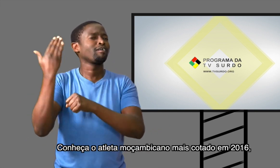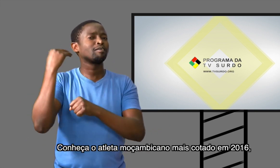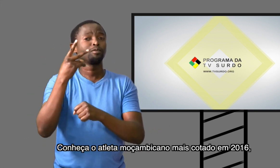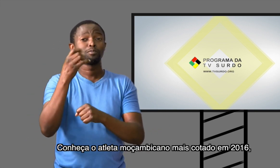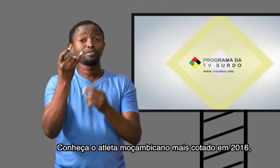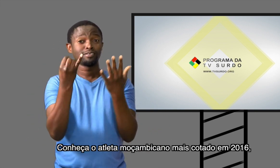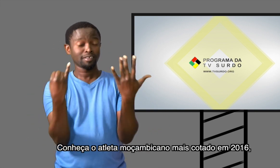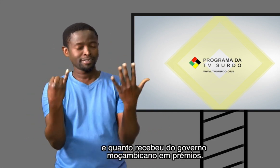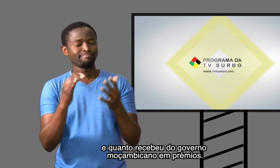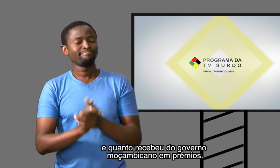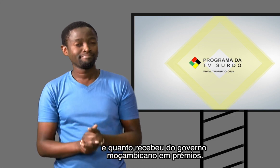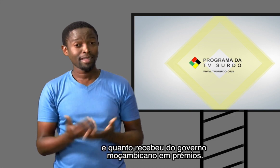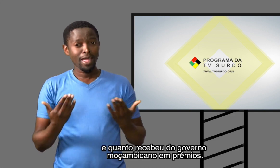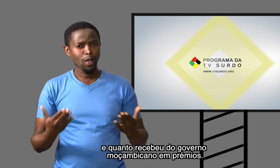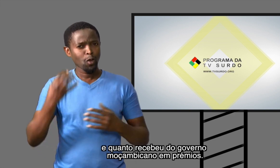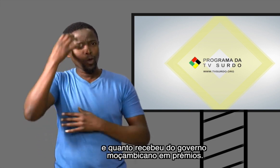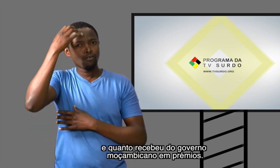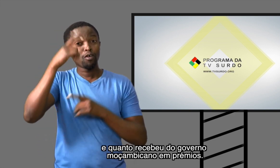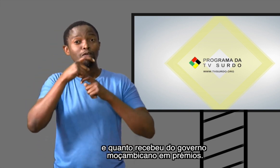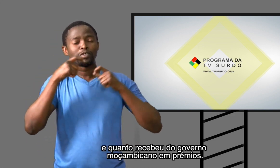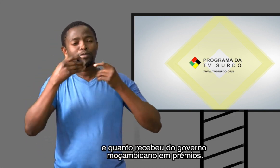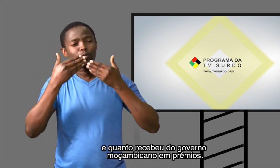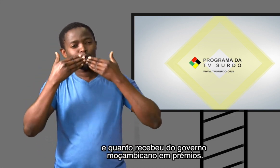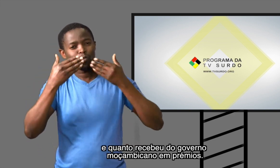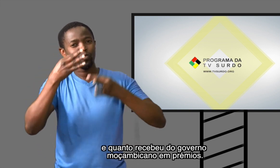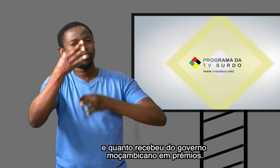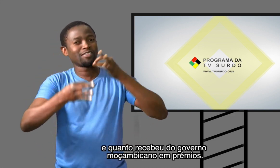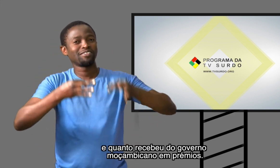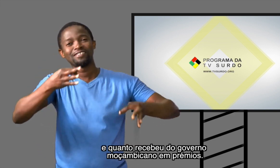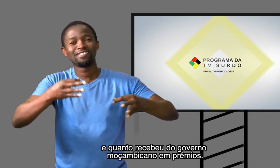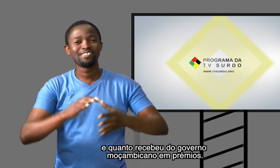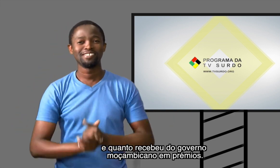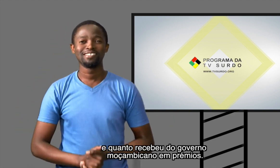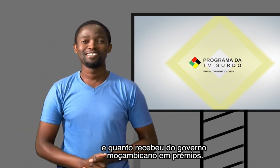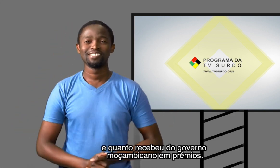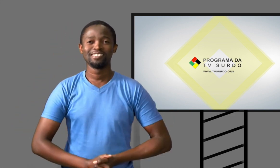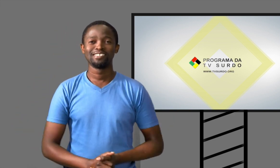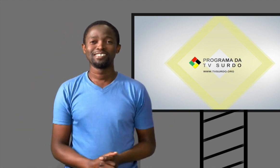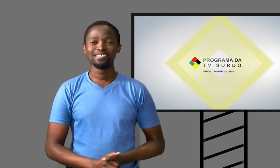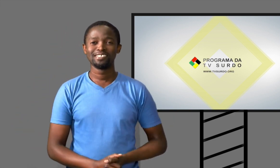2016 e quanto recebeu do governo moçambicano em prêmios.